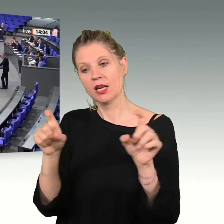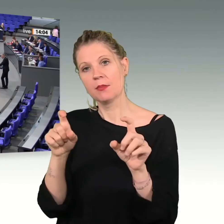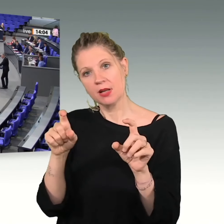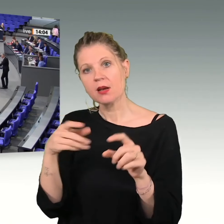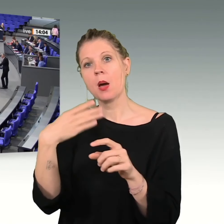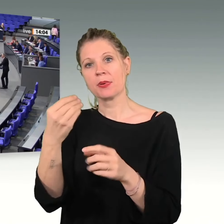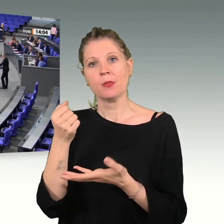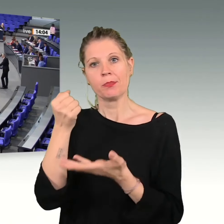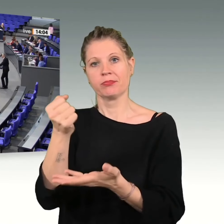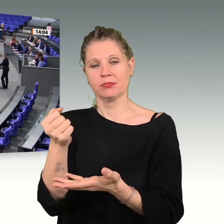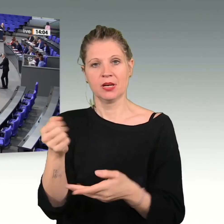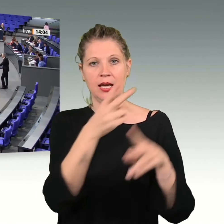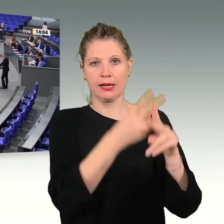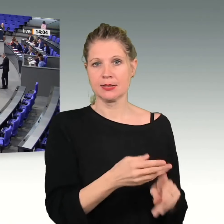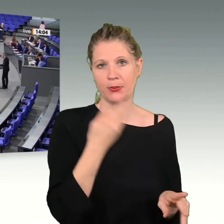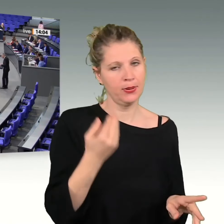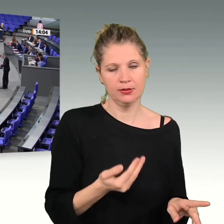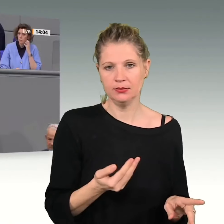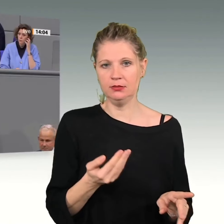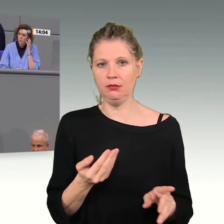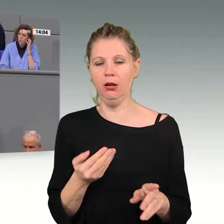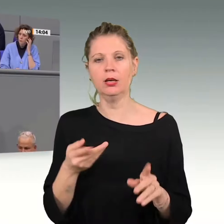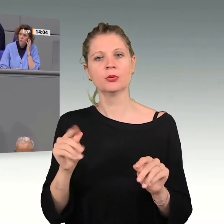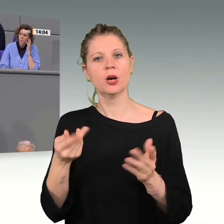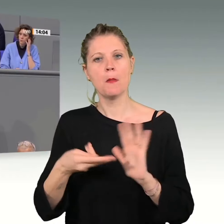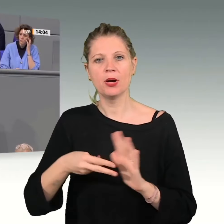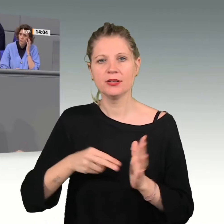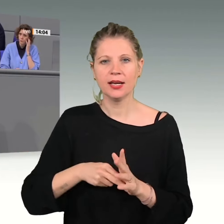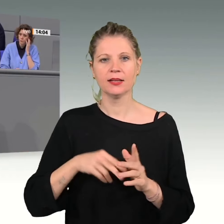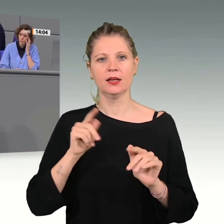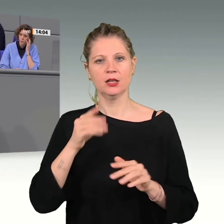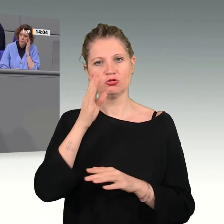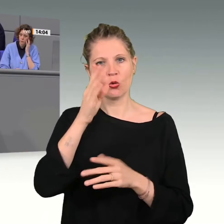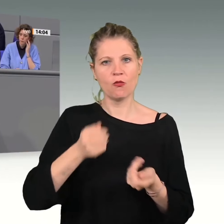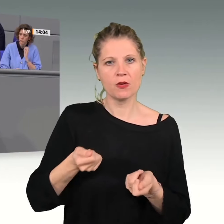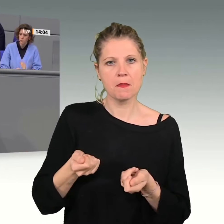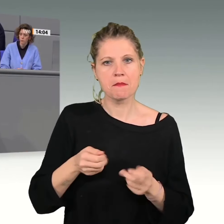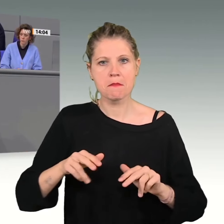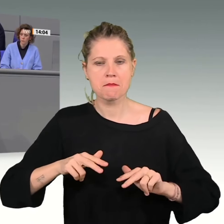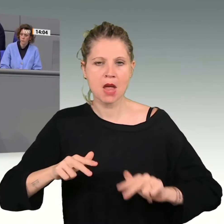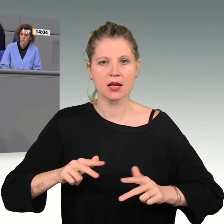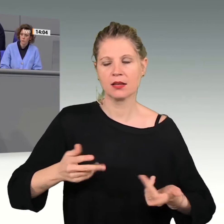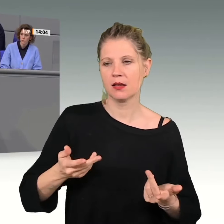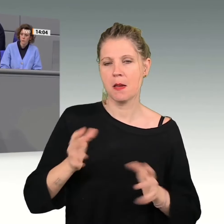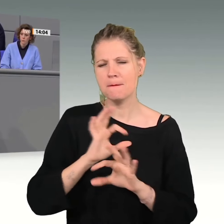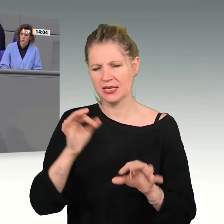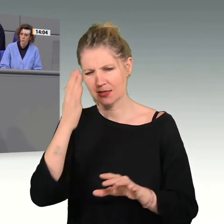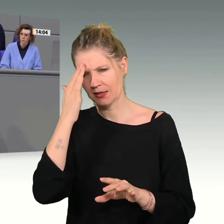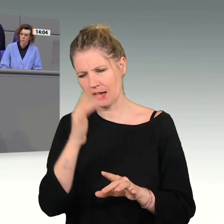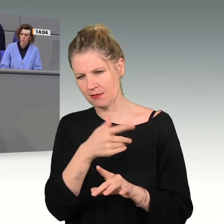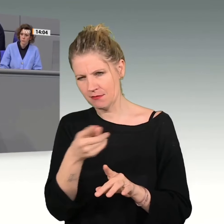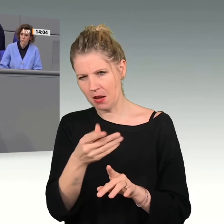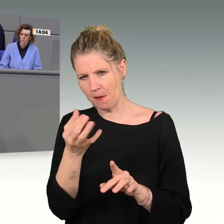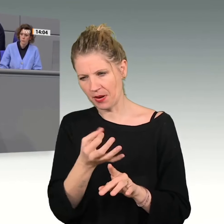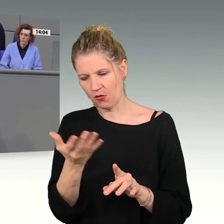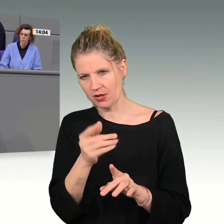An einer Politik, die sich anmaßt, die Märkte der Zukunft besser zu kennen als die Wirtschaft. Deshalb ist